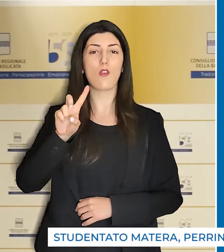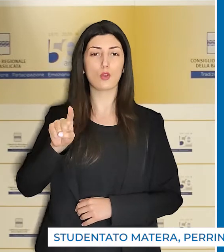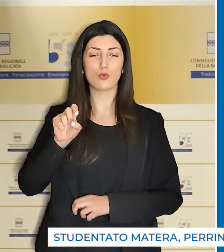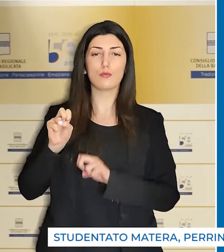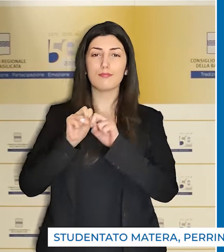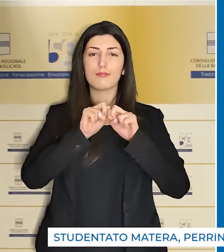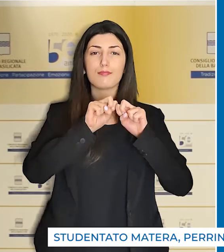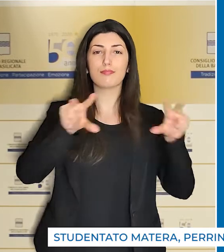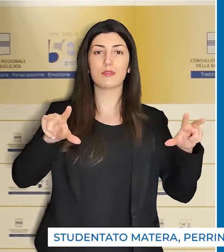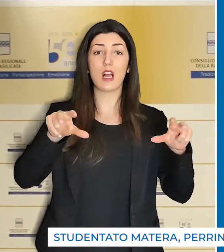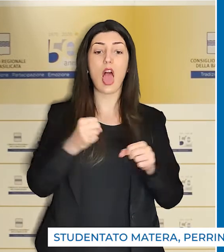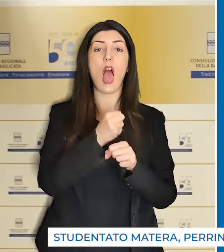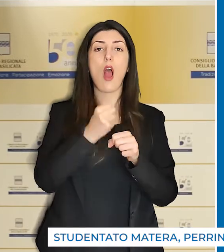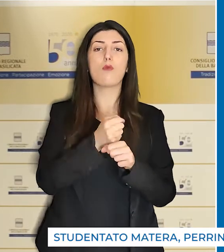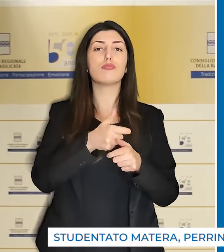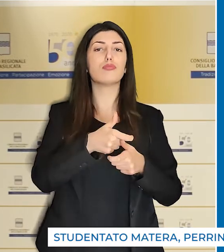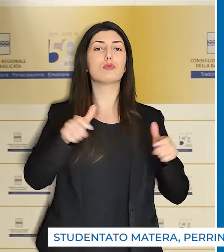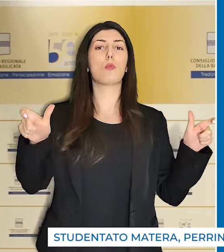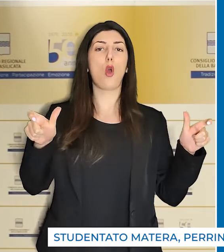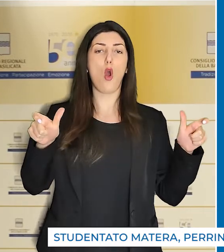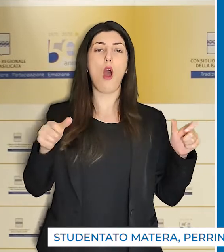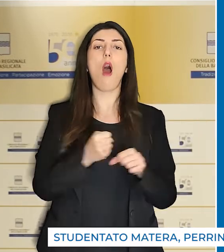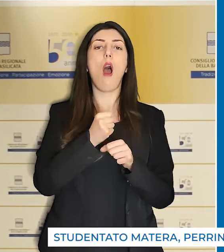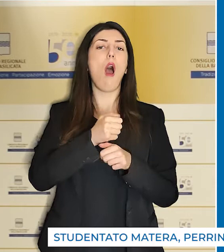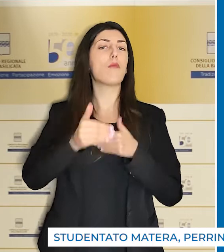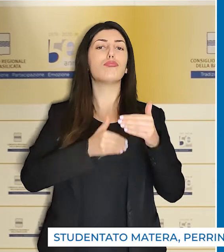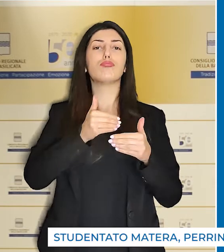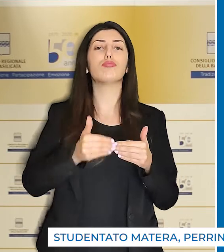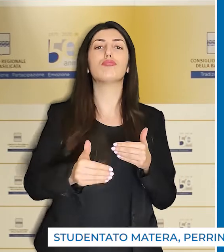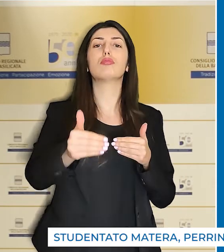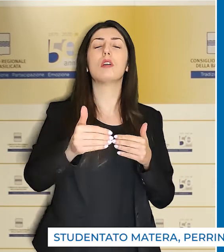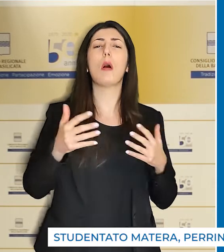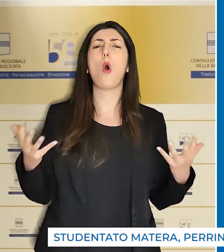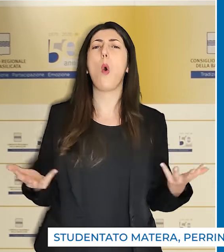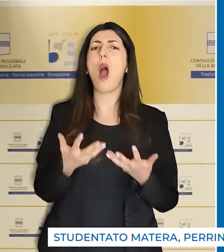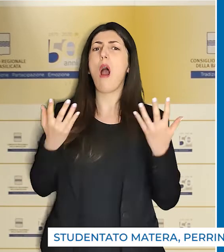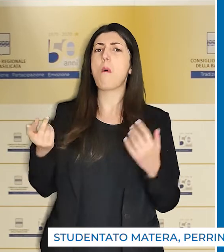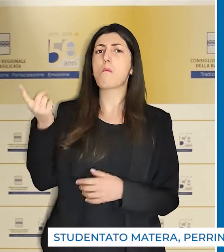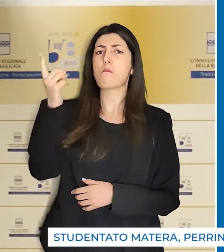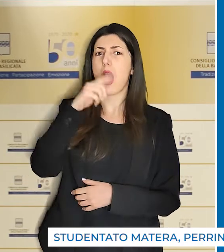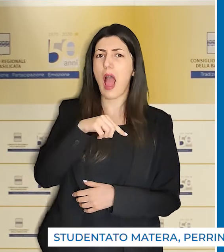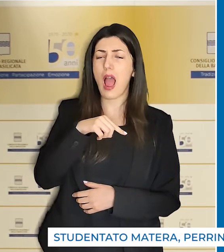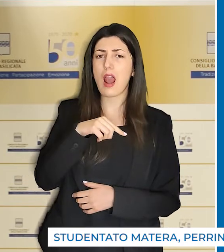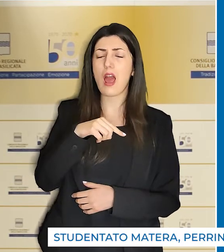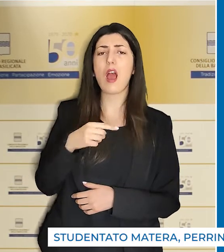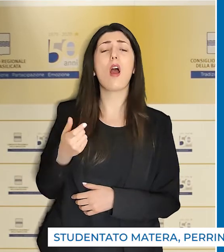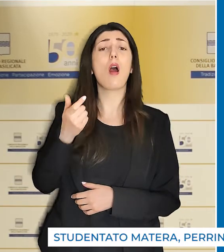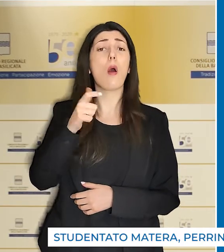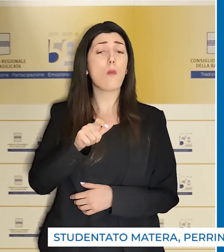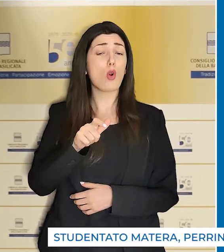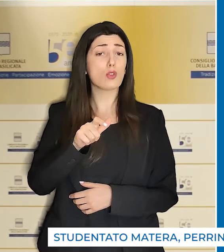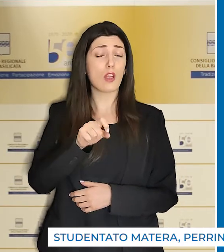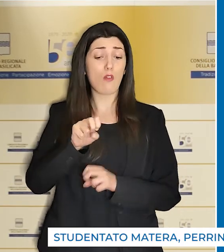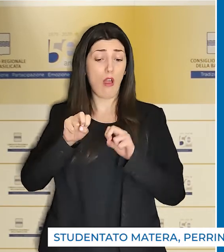lo sblocco dell'opera e l'inizio dei lavori. Qualcosa deve essere andato storto perché, a tre